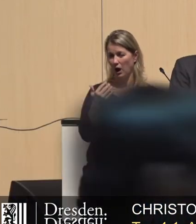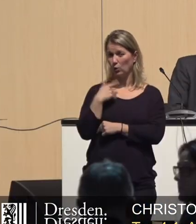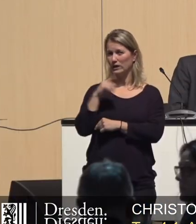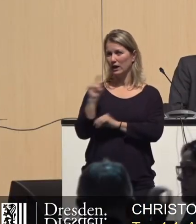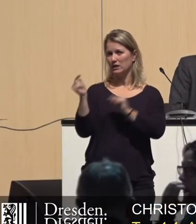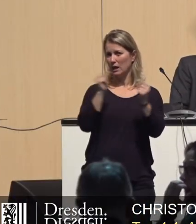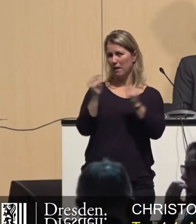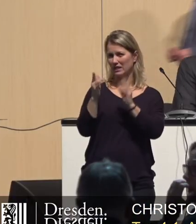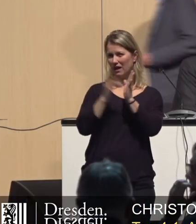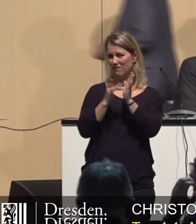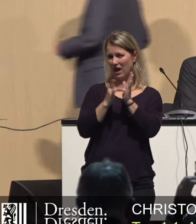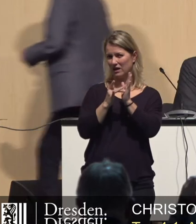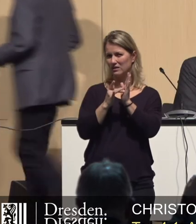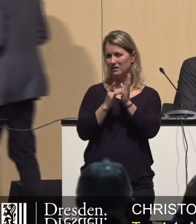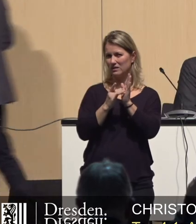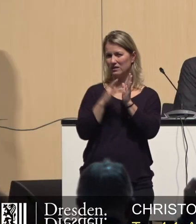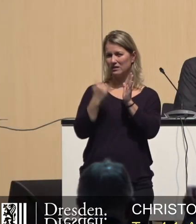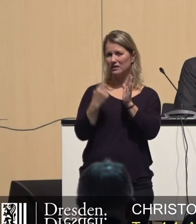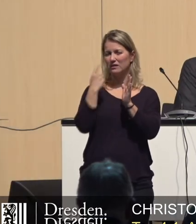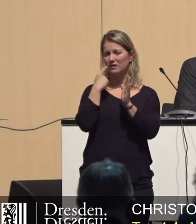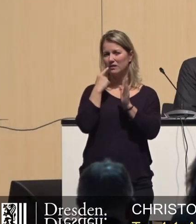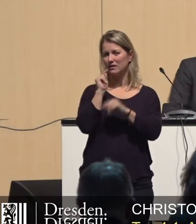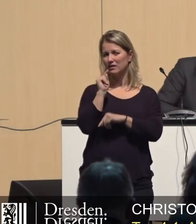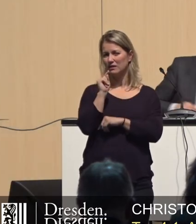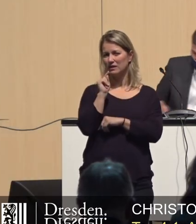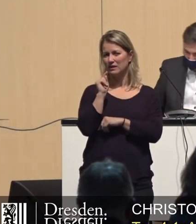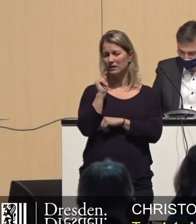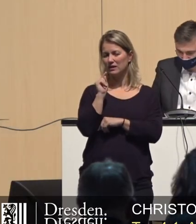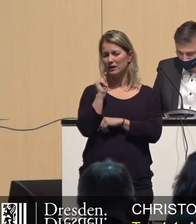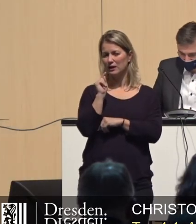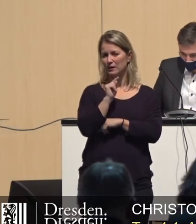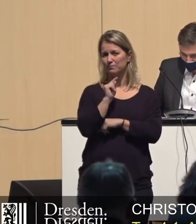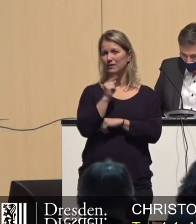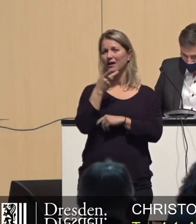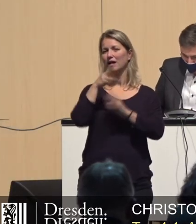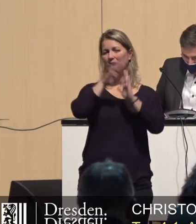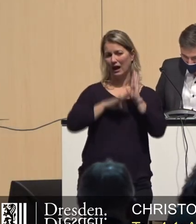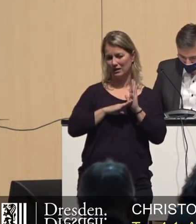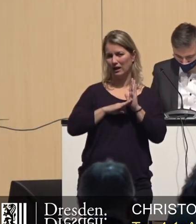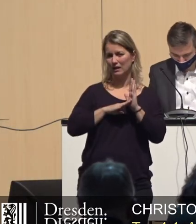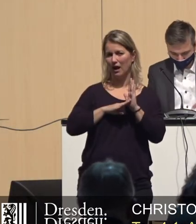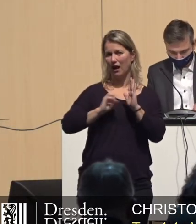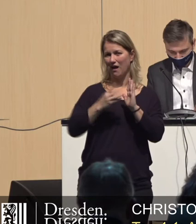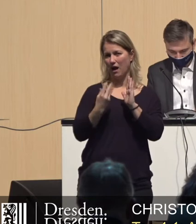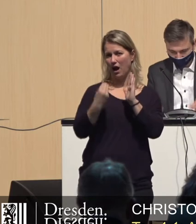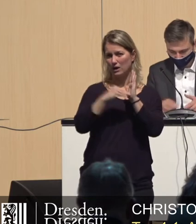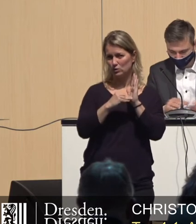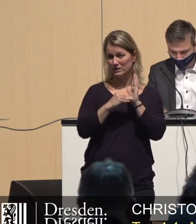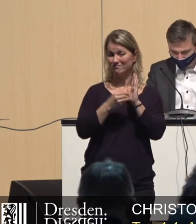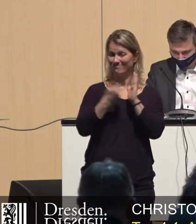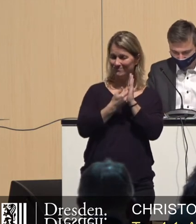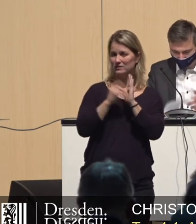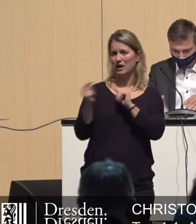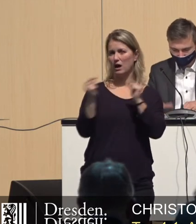der Aktualisierung der bestehenden Richtlinie, dass sich diese Debatte zum